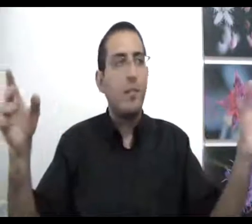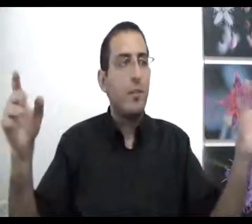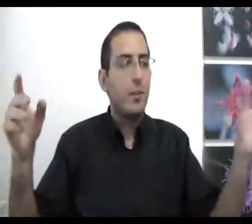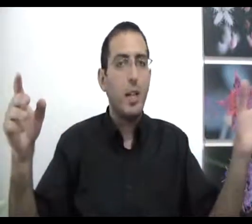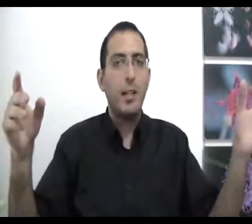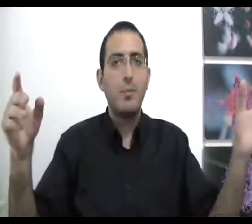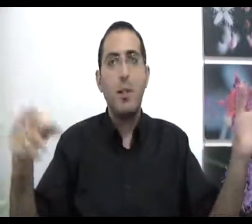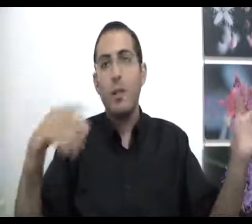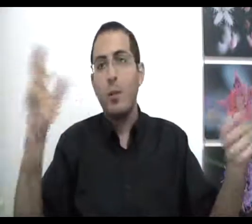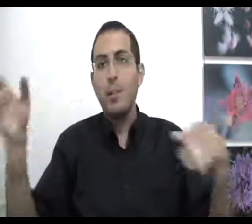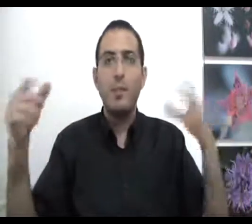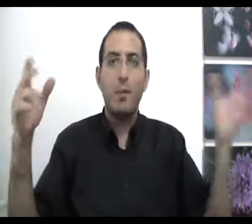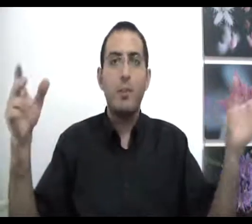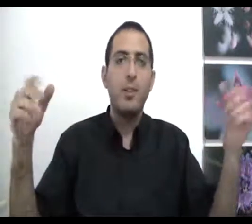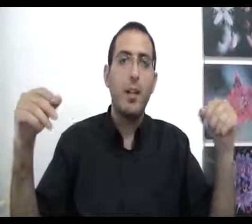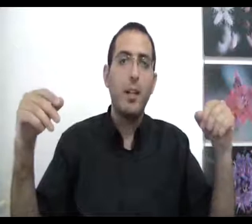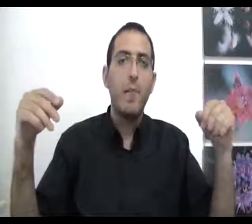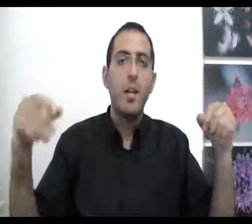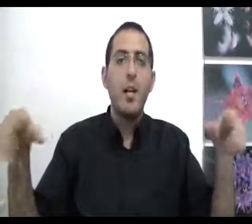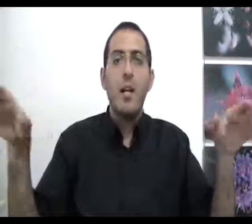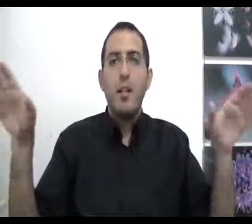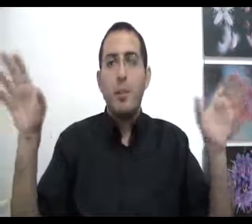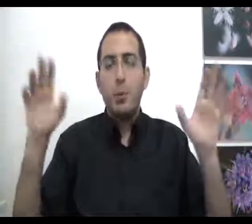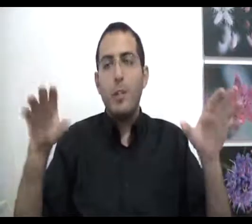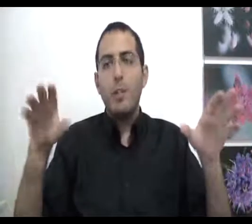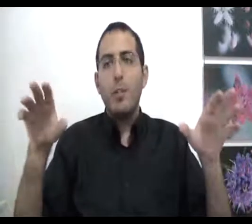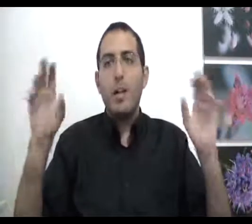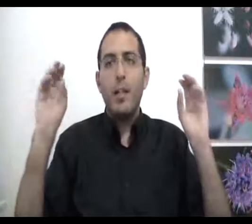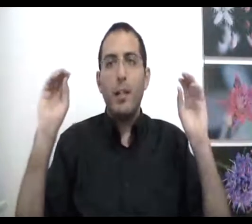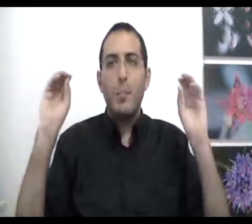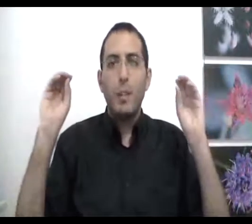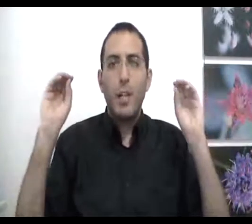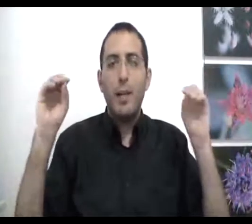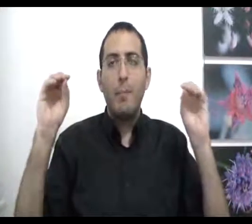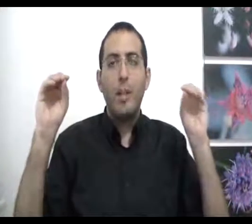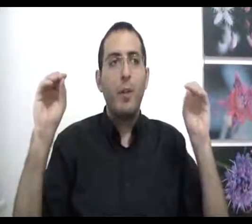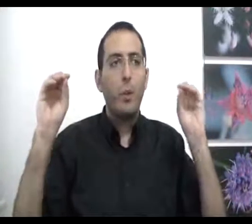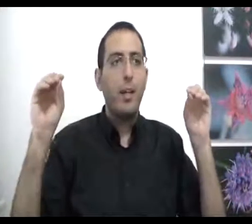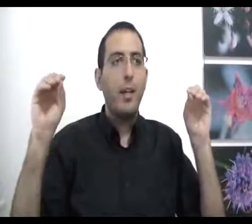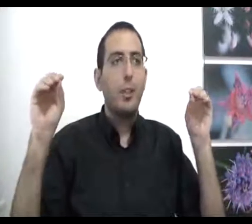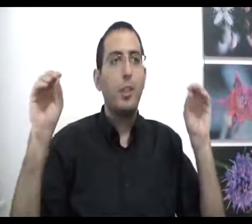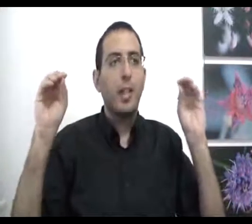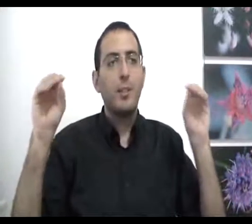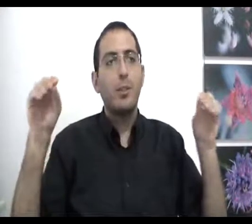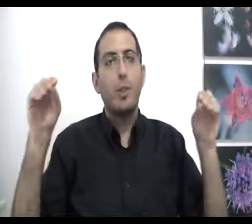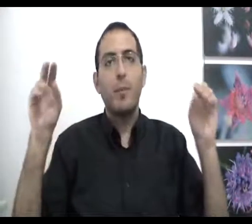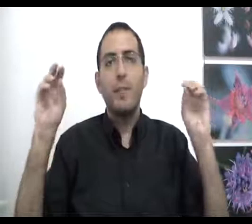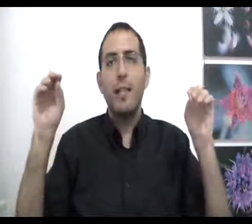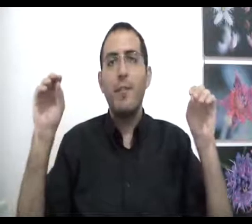ורוצה ללכת שמאלה או אני רוצה את זה ולא רוצה דבר אחר בשורה התחתונה כשהאדם בודק לחוקר את שורש הרצון שלו ומנסה להבין